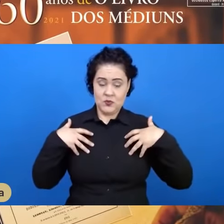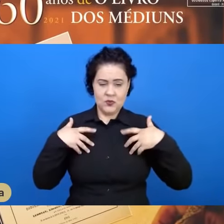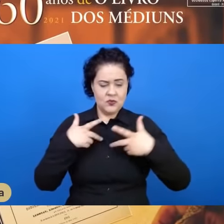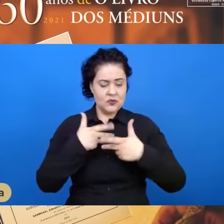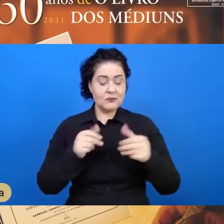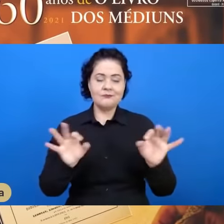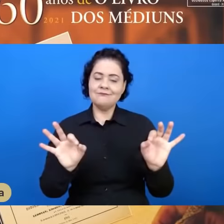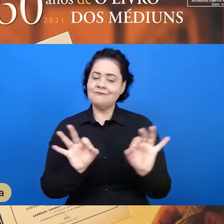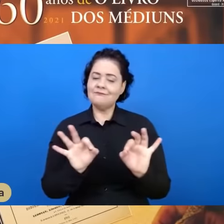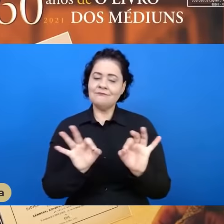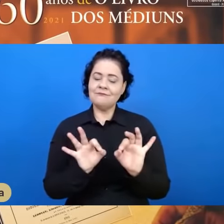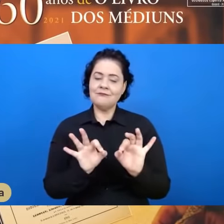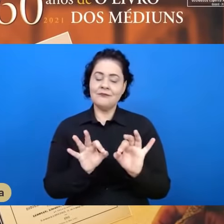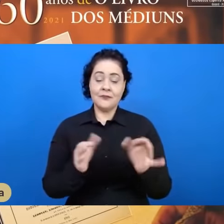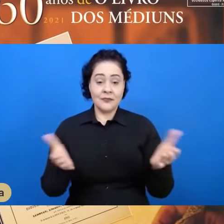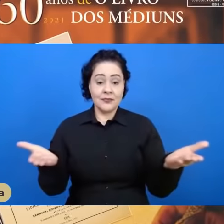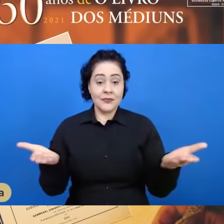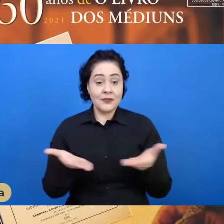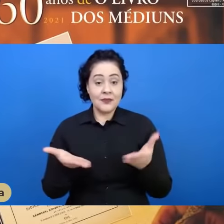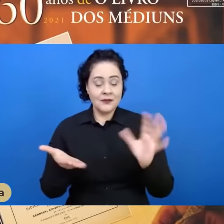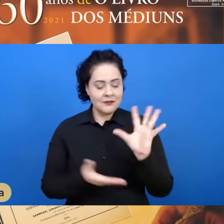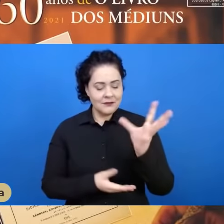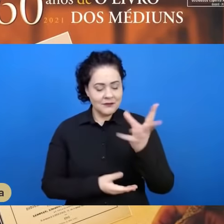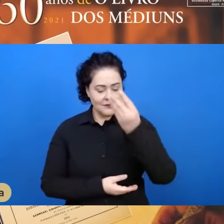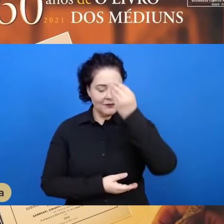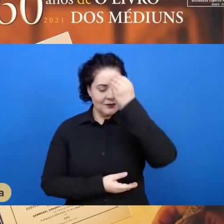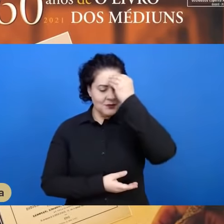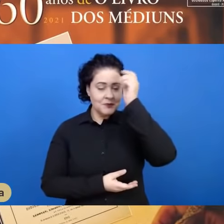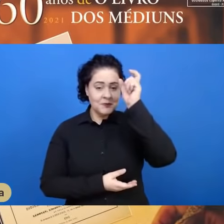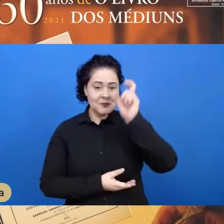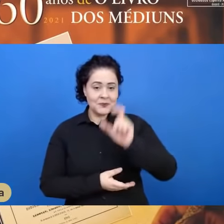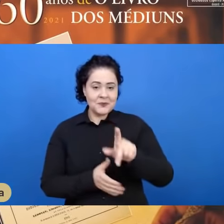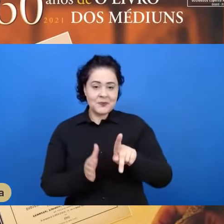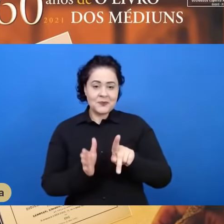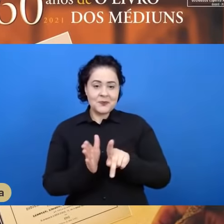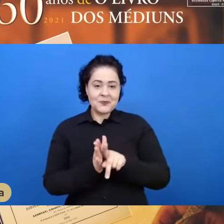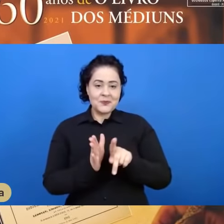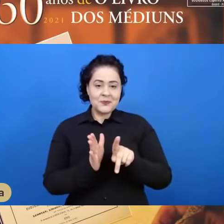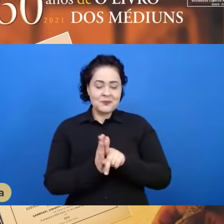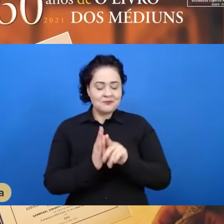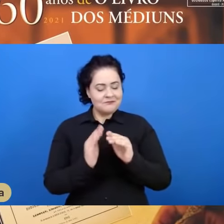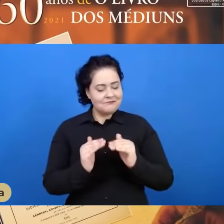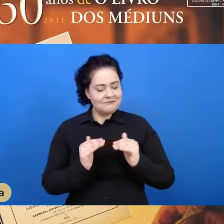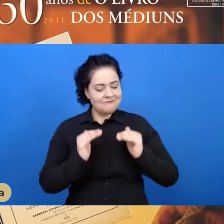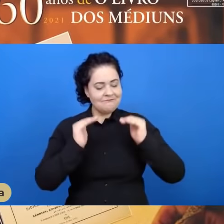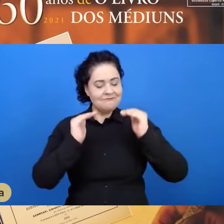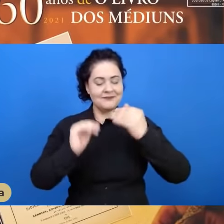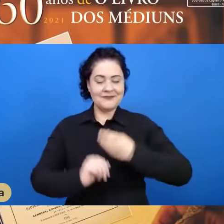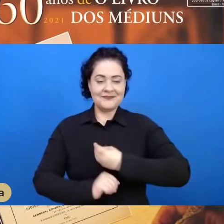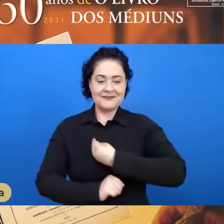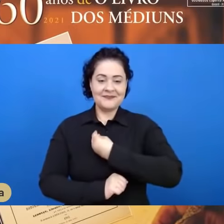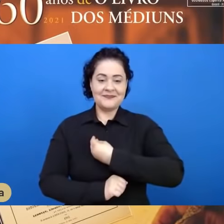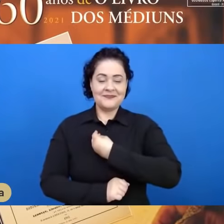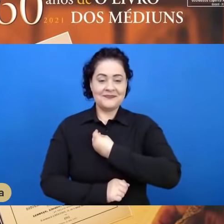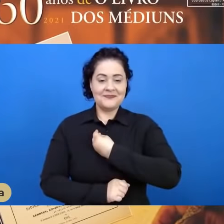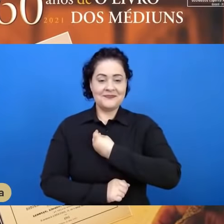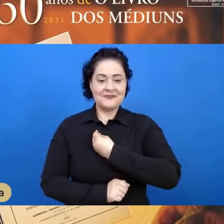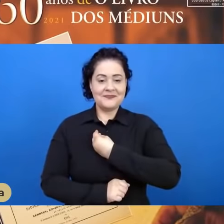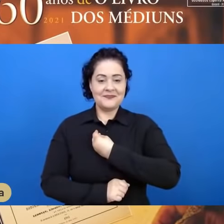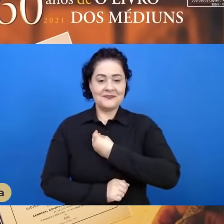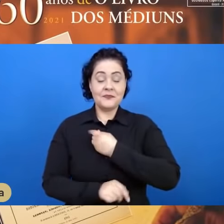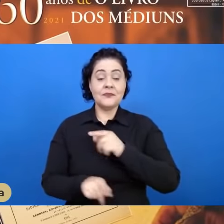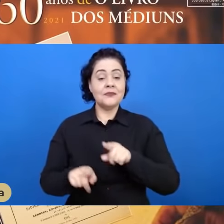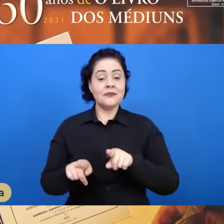mas agora um médium das forças mais sublimes da vida. Como foi muito bem dito na